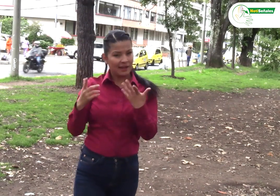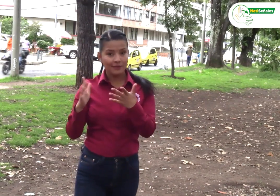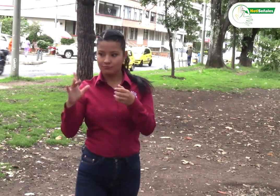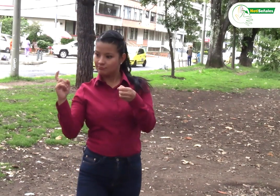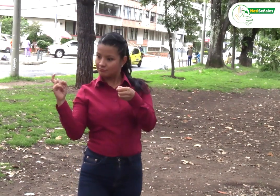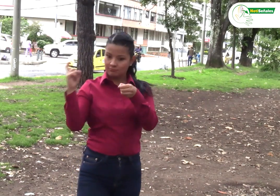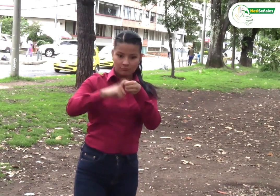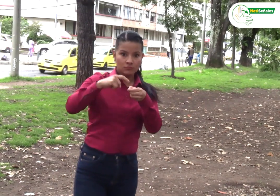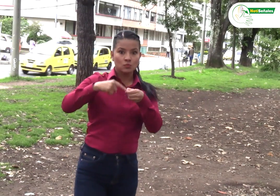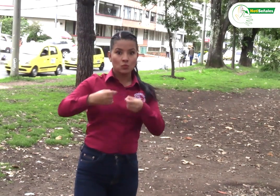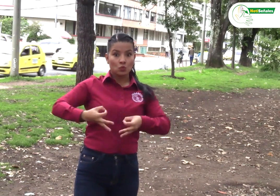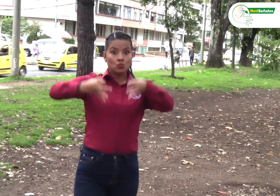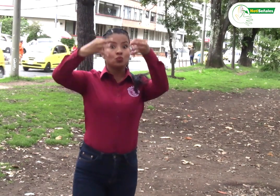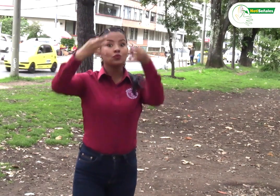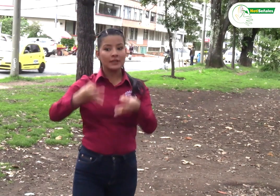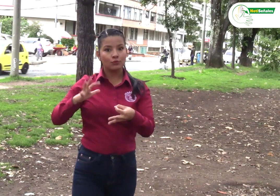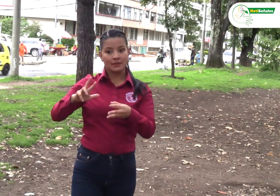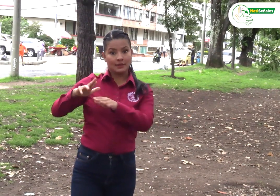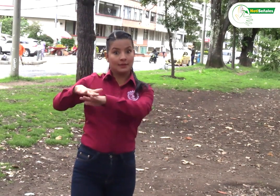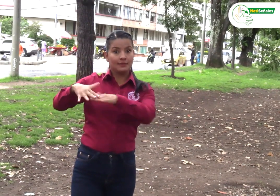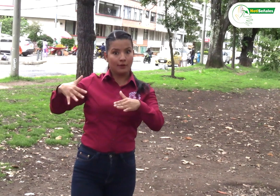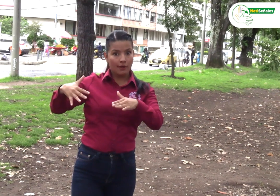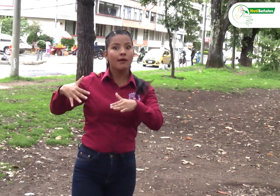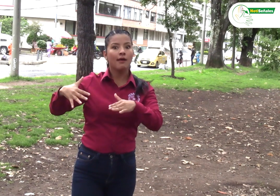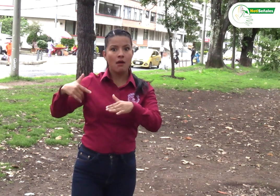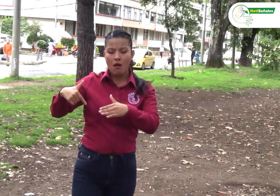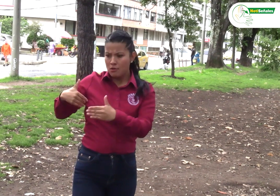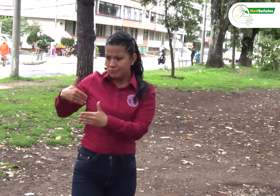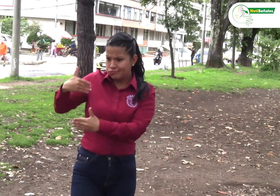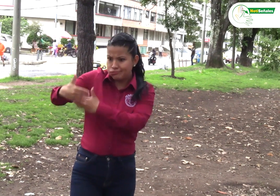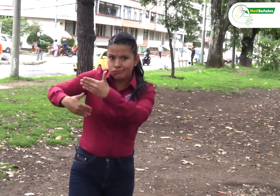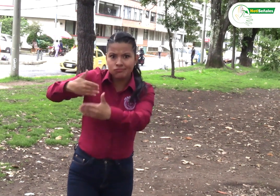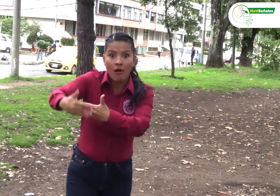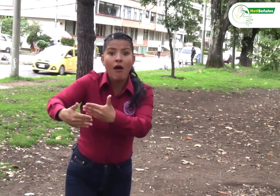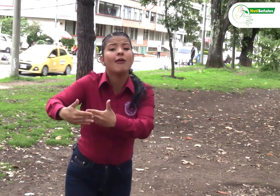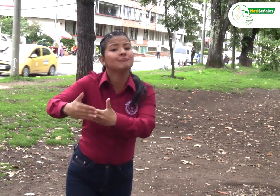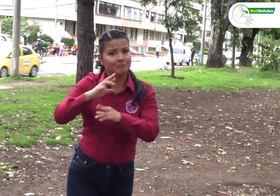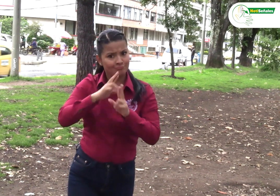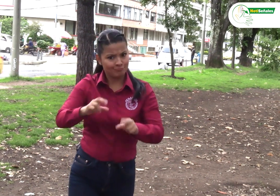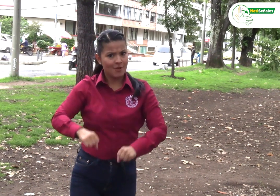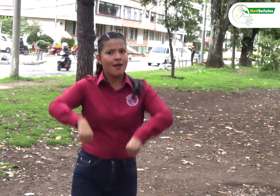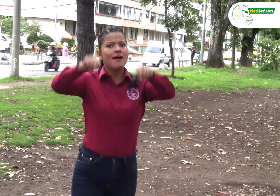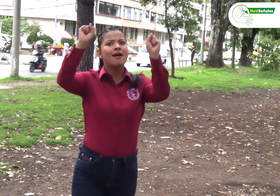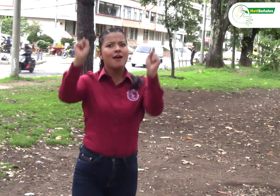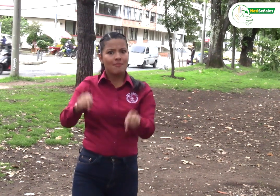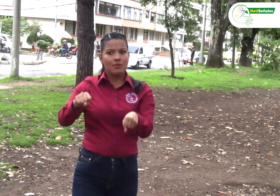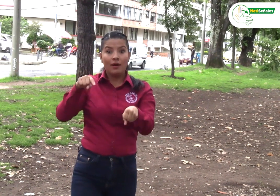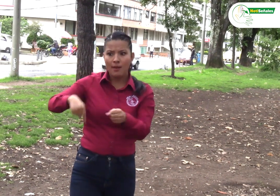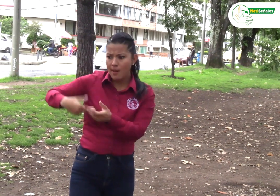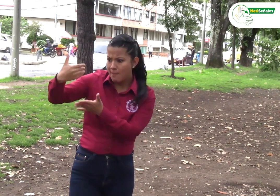proceso de registro oficial de la RIADIS. Fue aprobado ante la Cámara de Comercio de